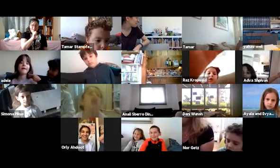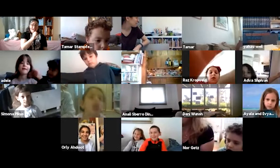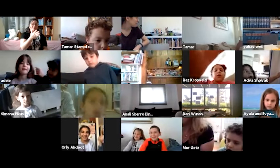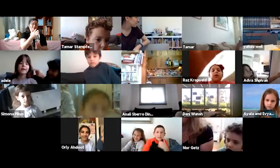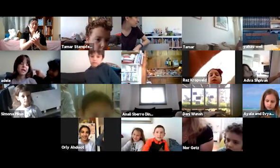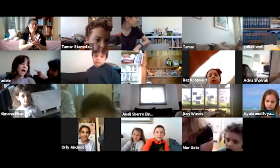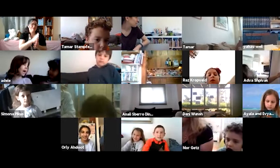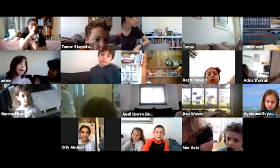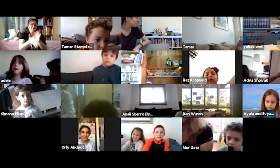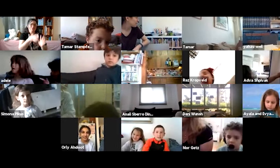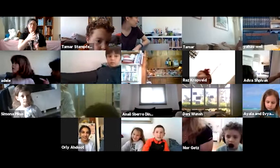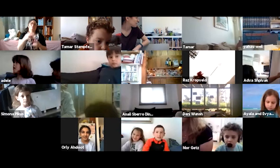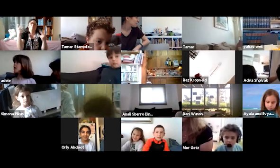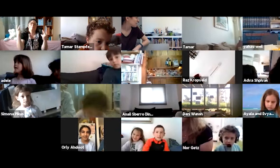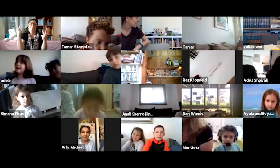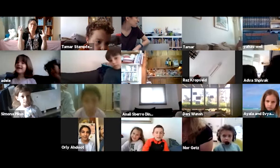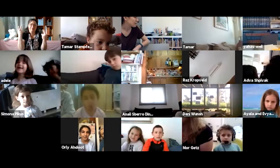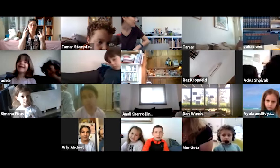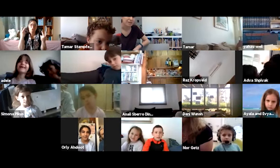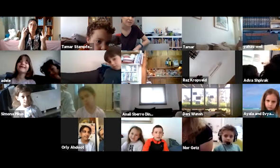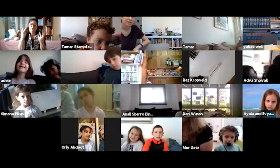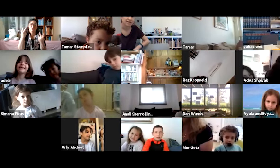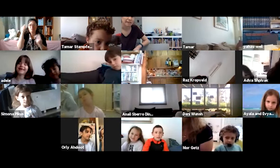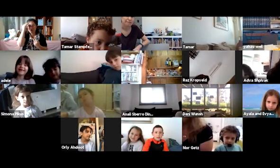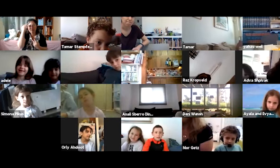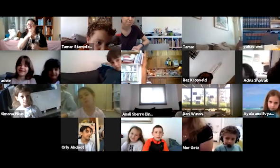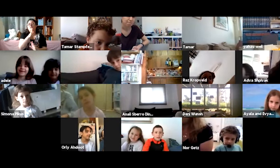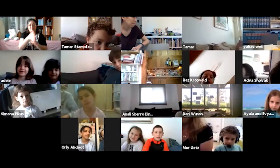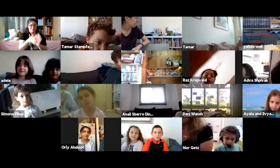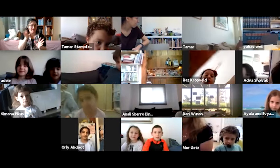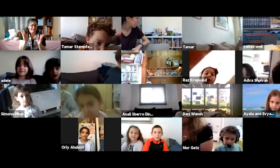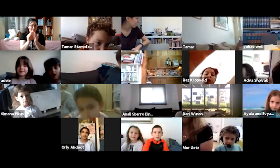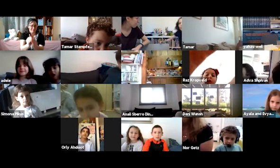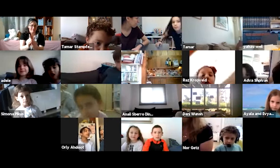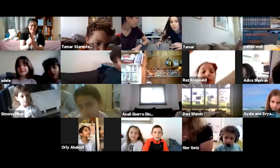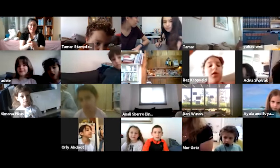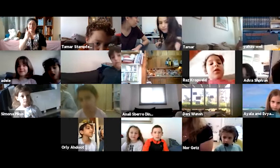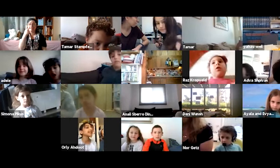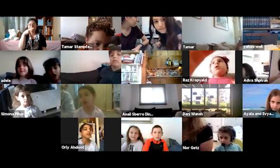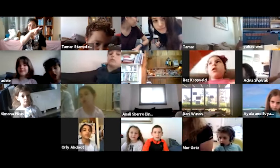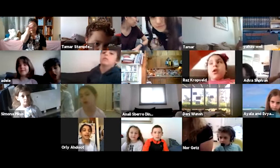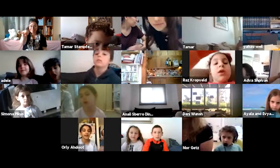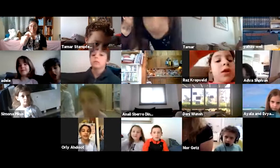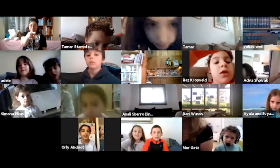אבל חלק מהסימנים שאתם בטור בטוח זוכרים, אני לא אסמן ביחד איתכם. אני רק אסתכל עליכם.